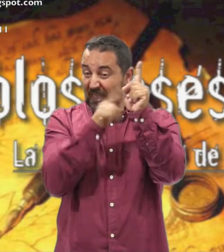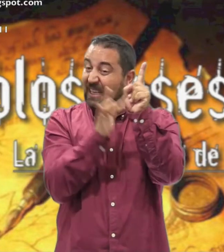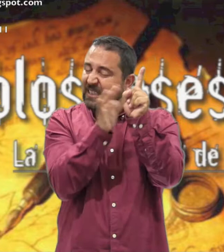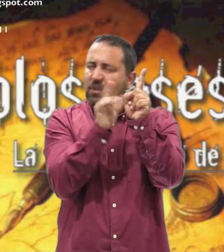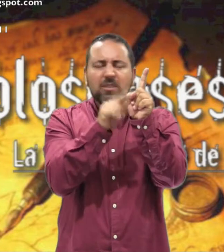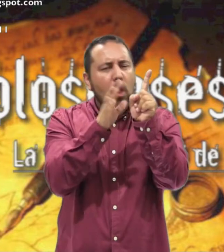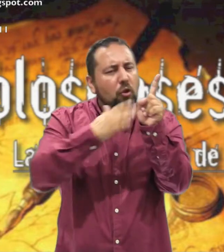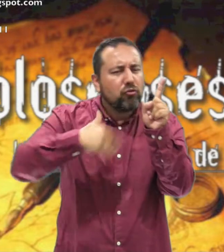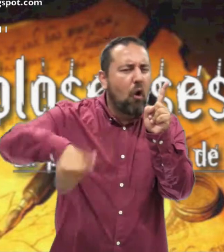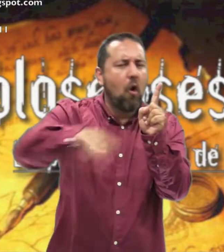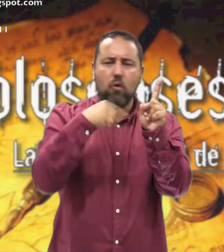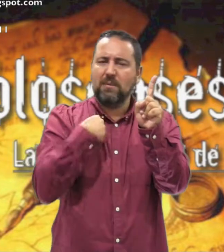En todos